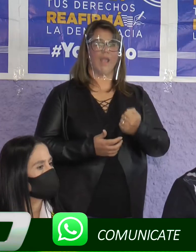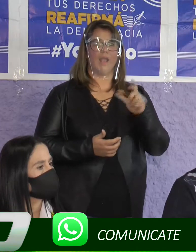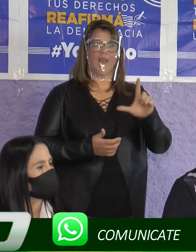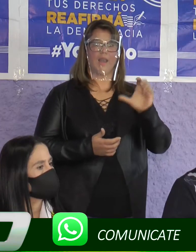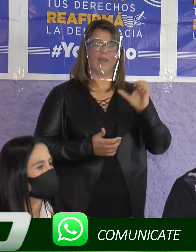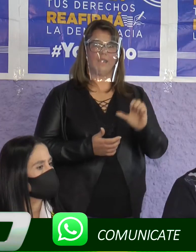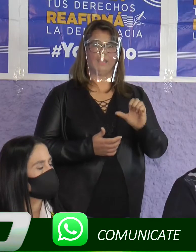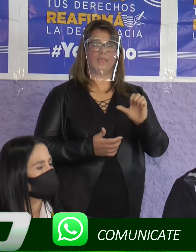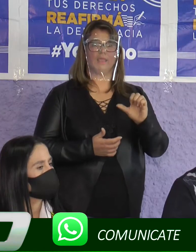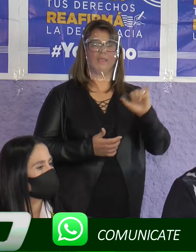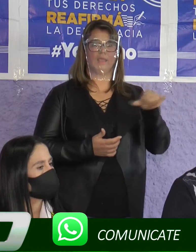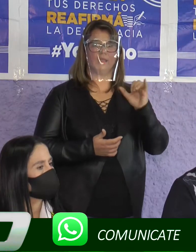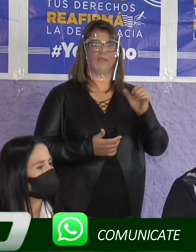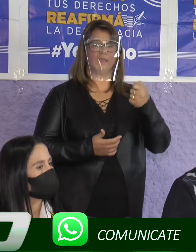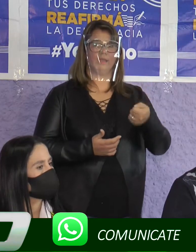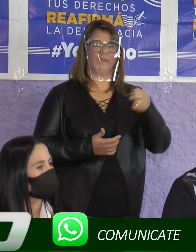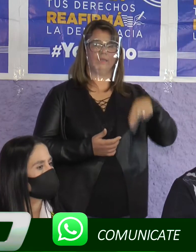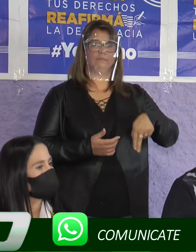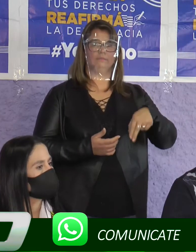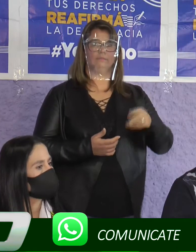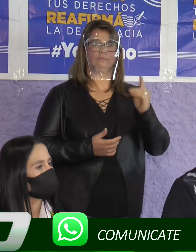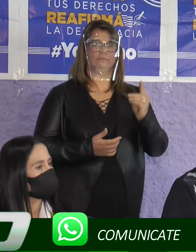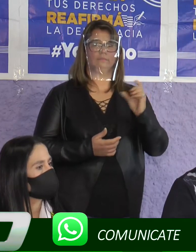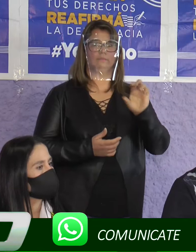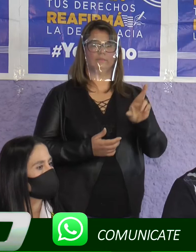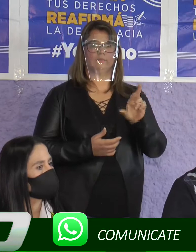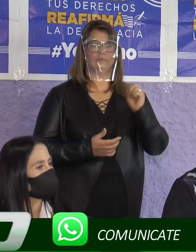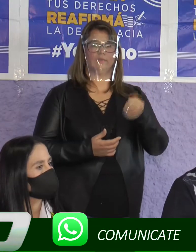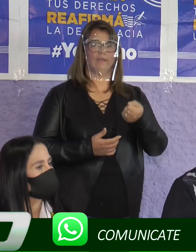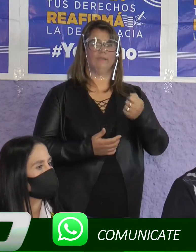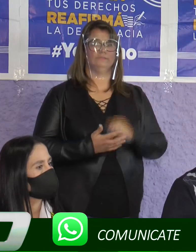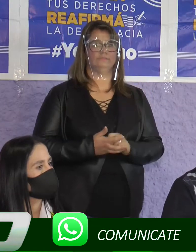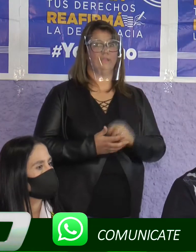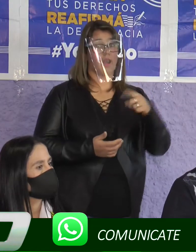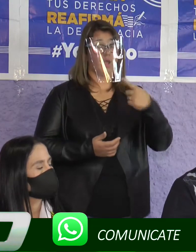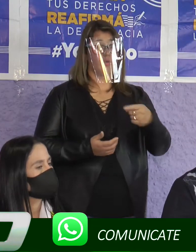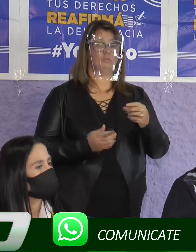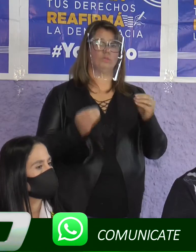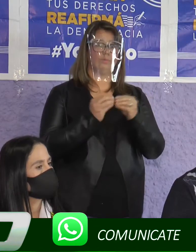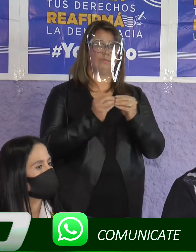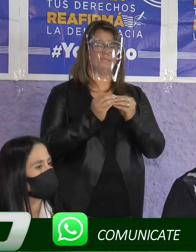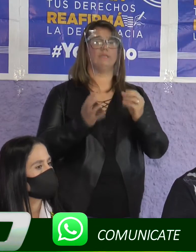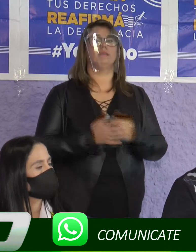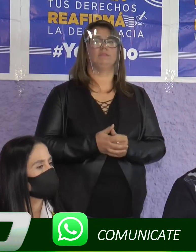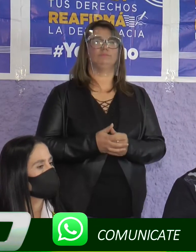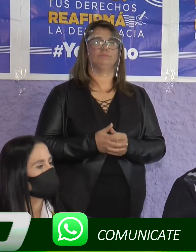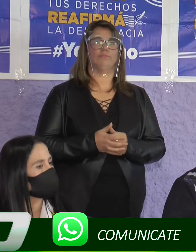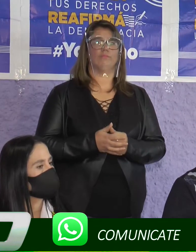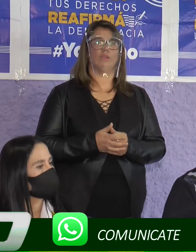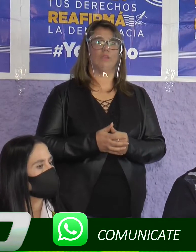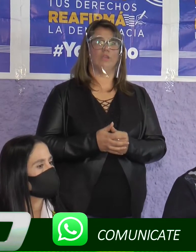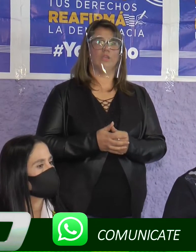una victoria de todos es una victoria de la democracia porque la democracia es esto, debatir ideas con